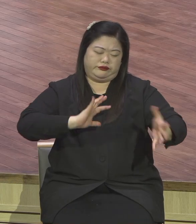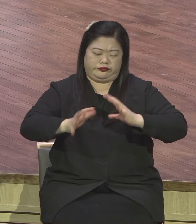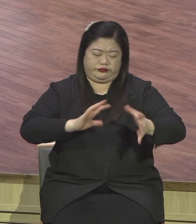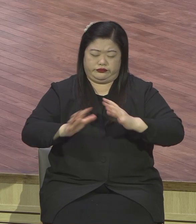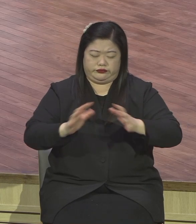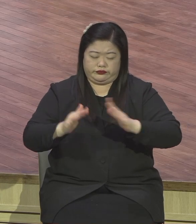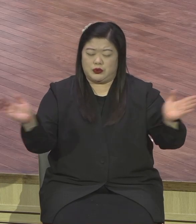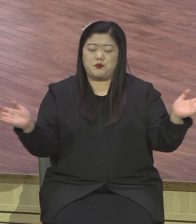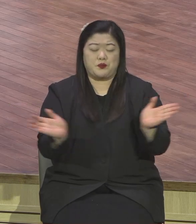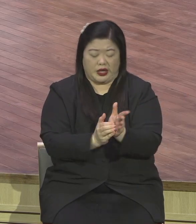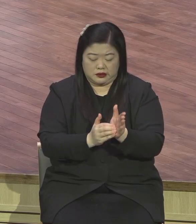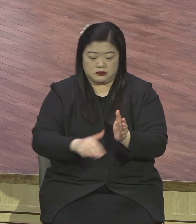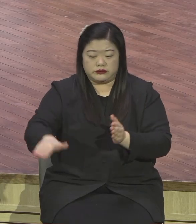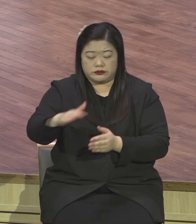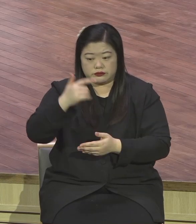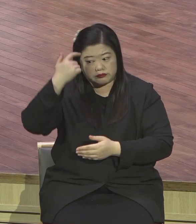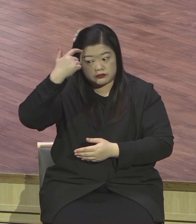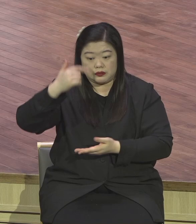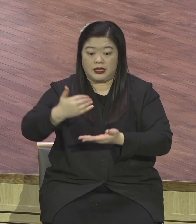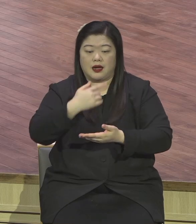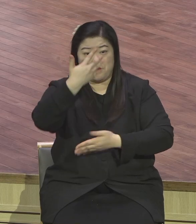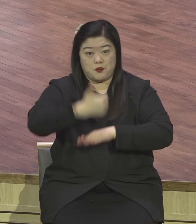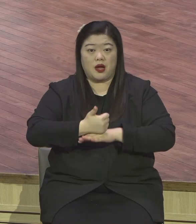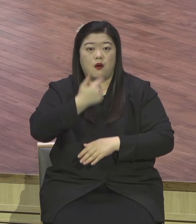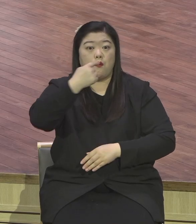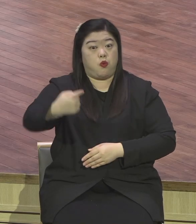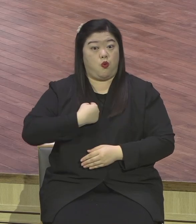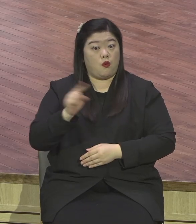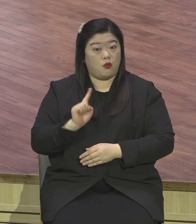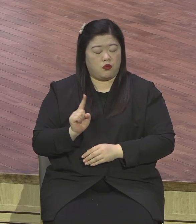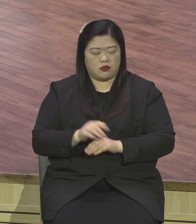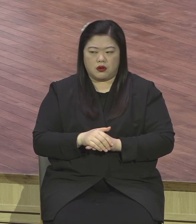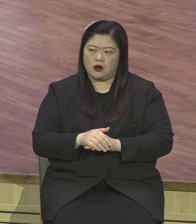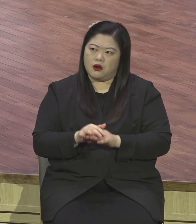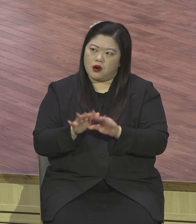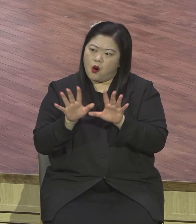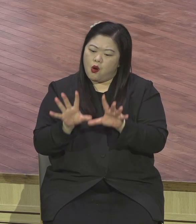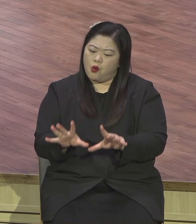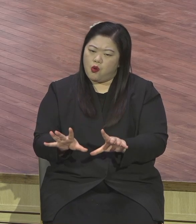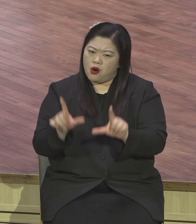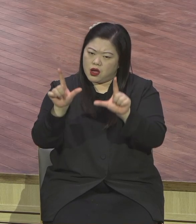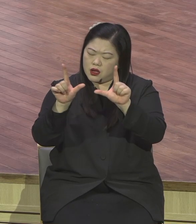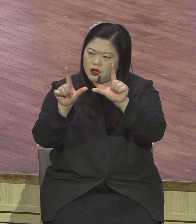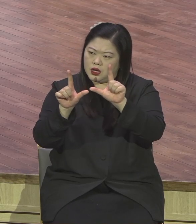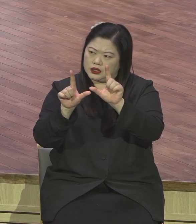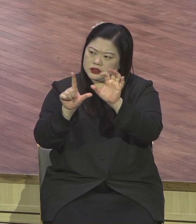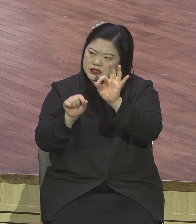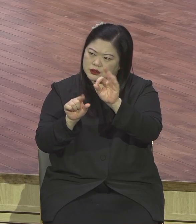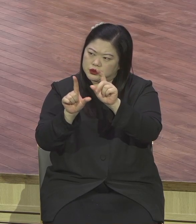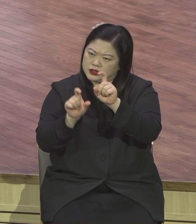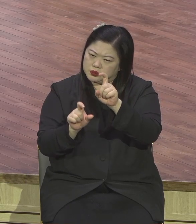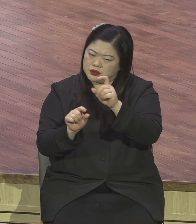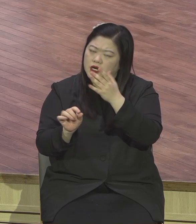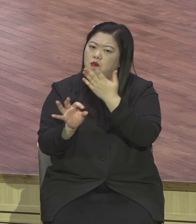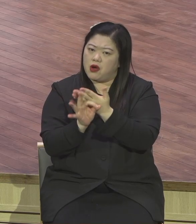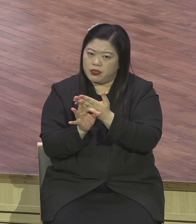보고가 들어왔어요. 그리고 1.4분기 올 1월 2월 3월 안에